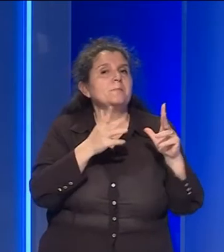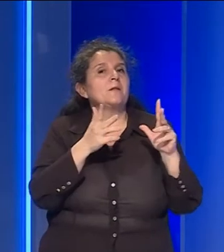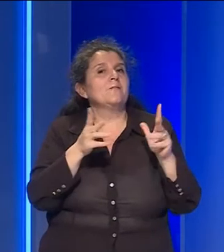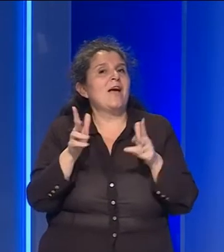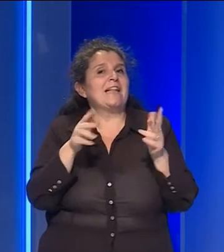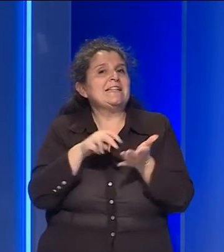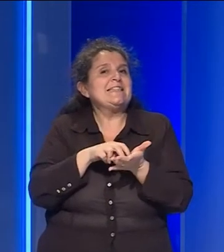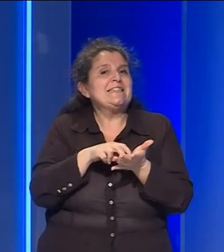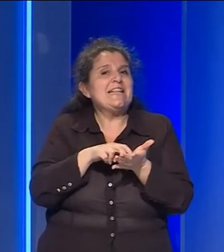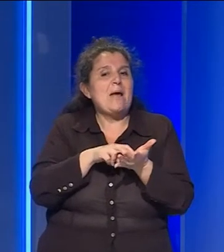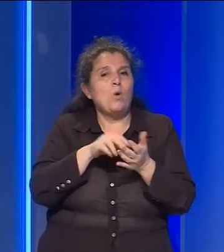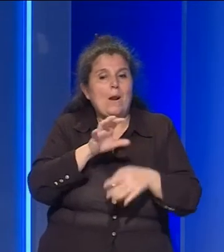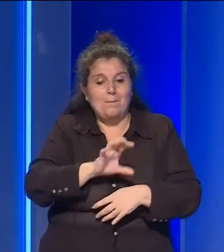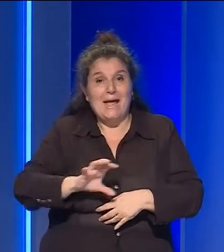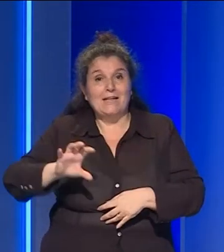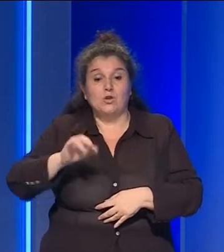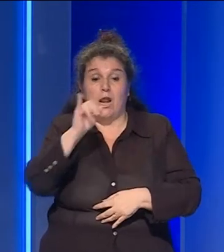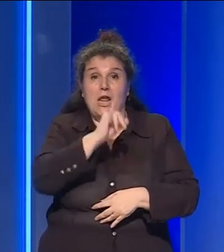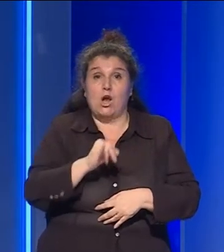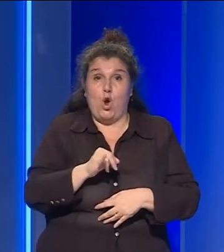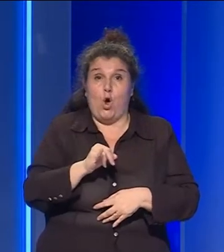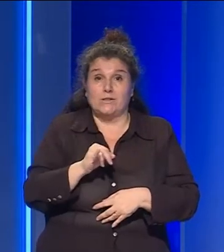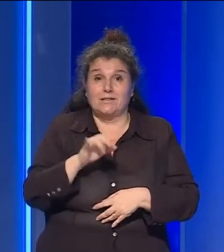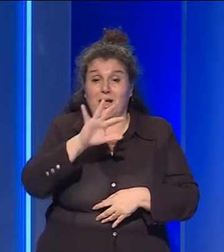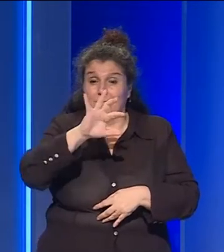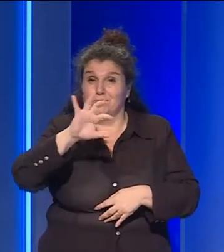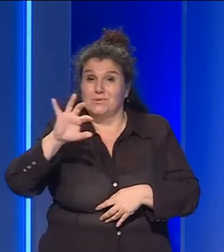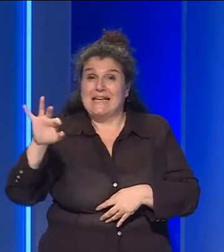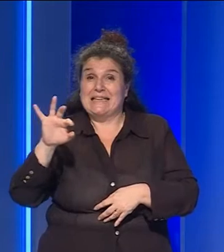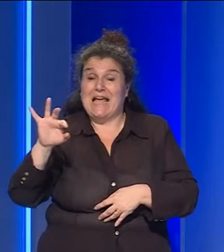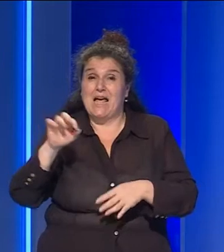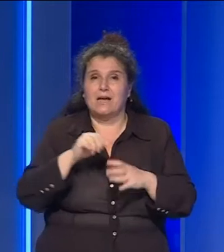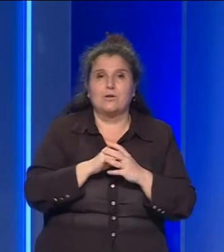deboli meridionali sulla costa, occidentali nelle zone interne.